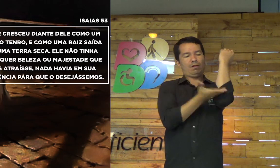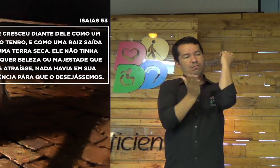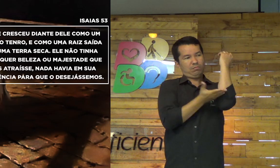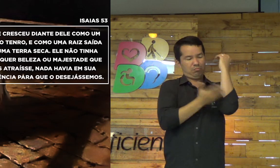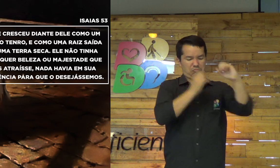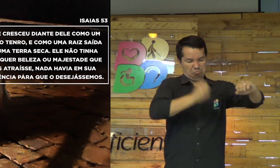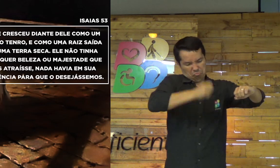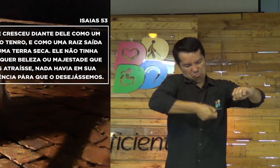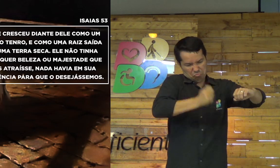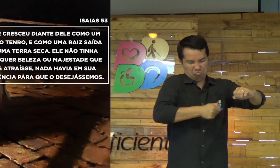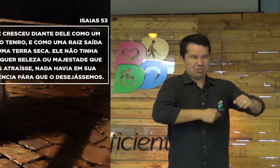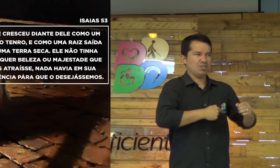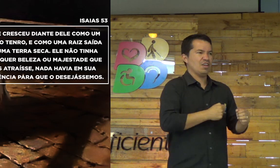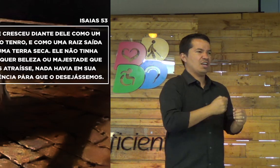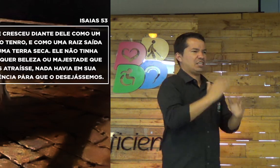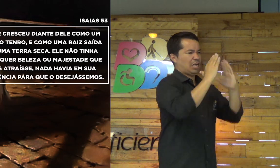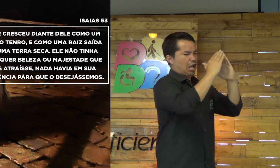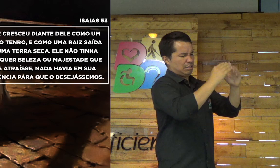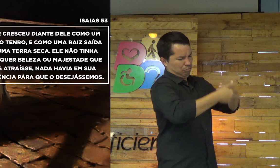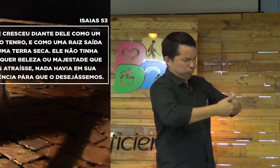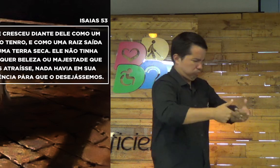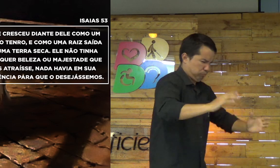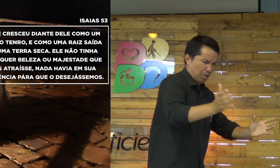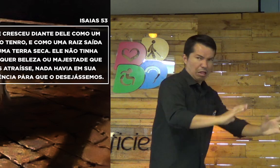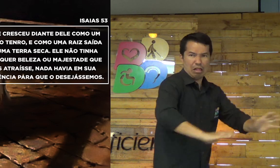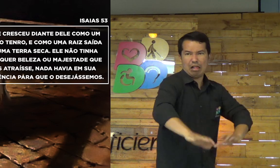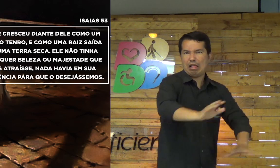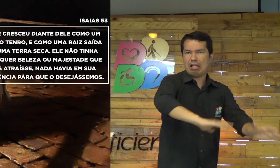Então... Mas a profissão de Jesus era...